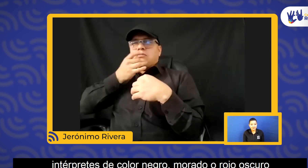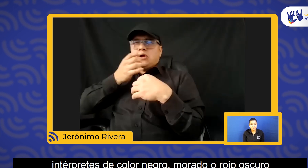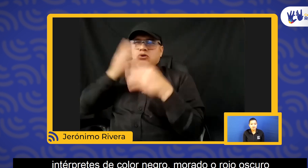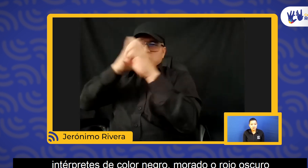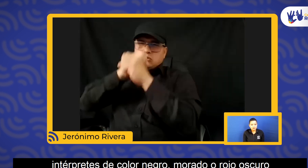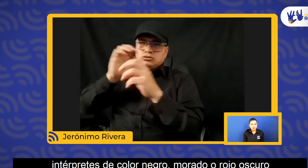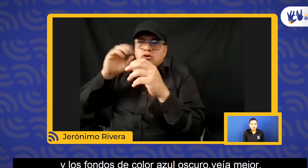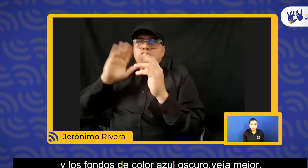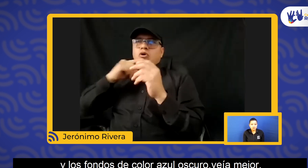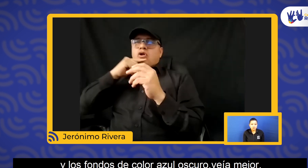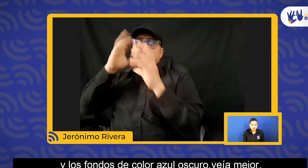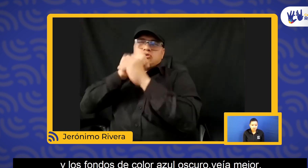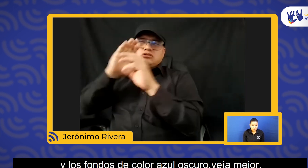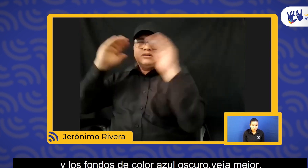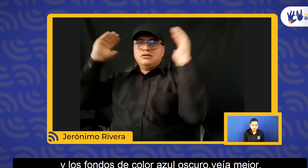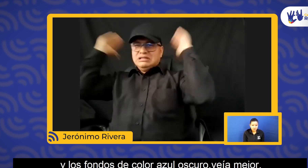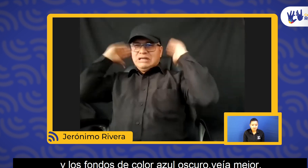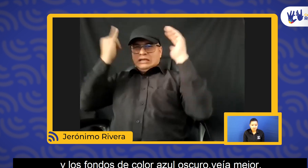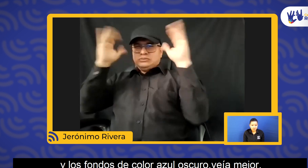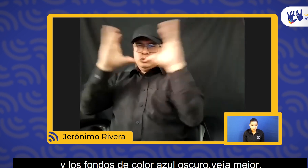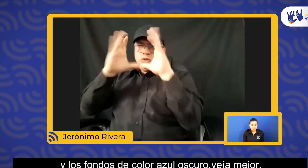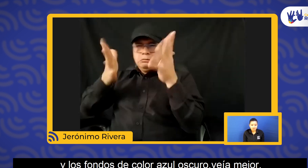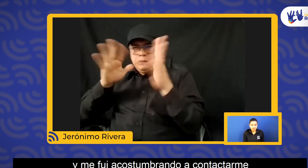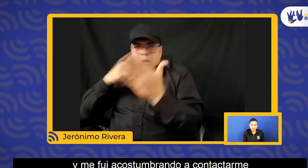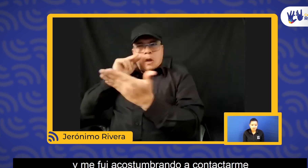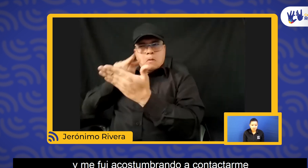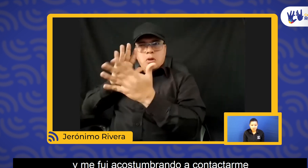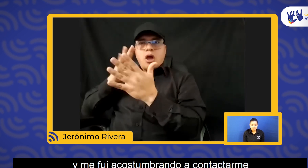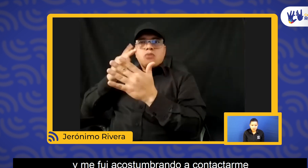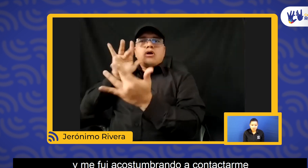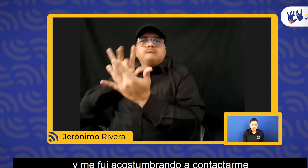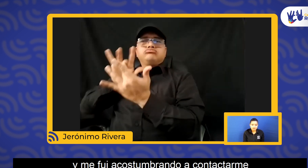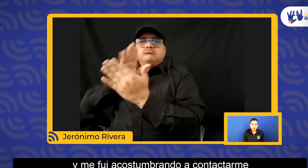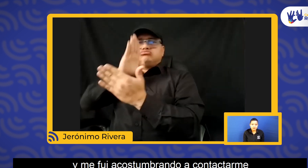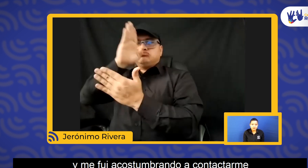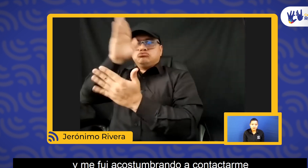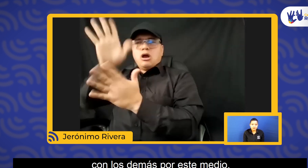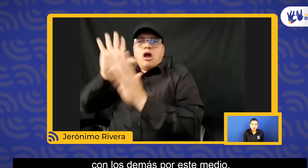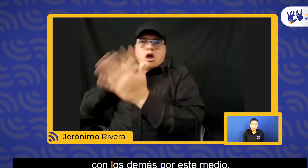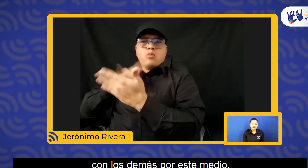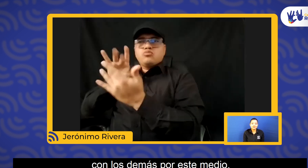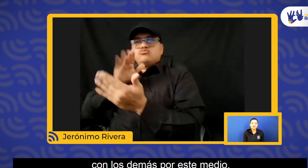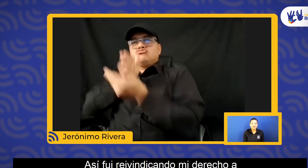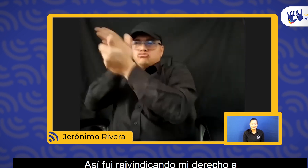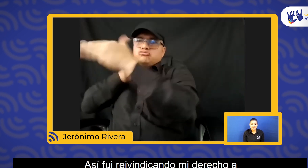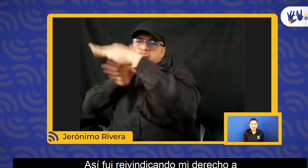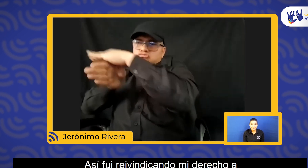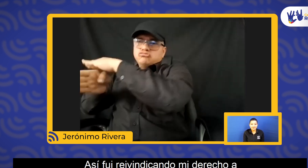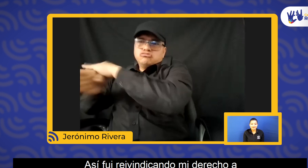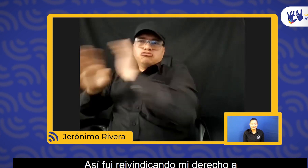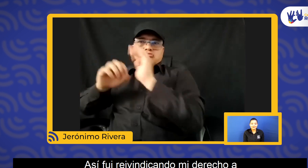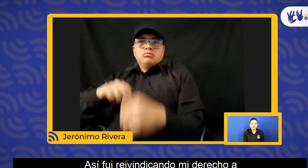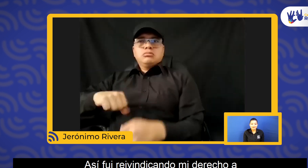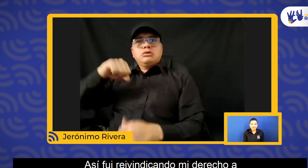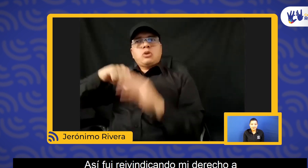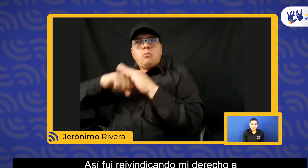morado o rojo oscuro y los fondos de color azul oscuro veía mejor. Y me fui acostumbrando a contactarme con los demás por este medio. Así